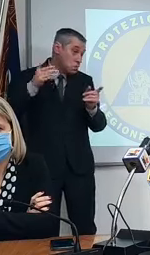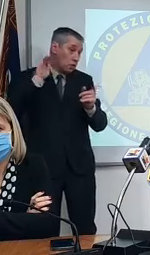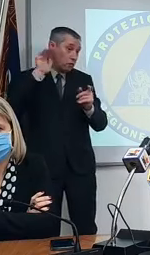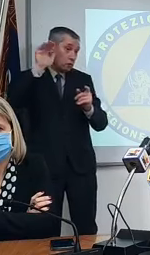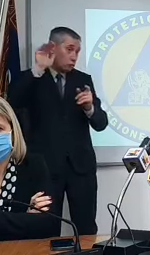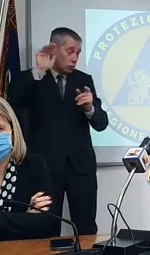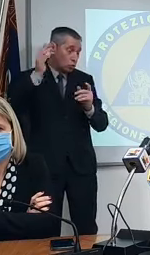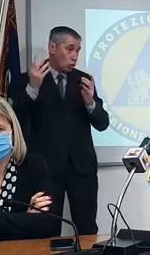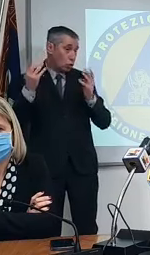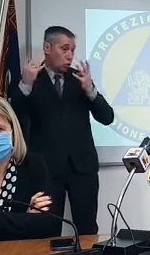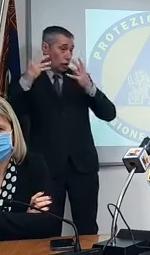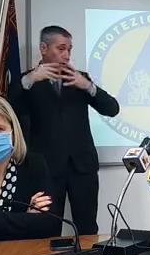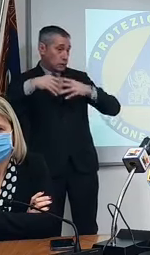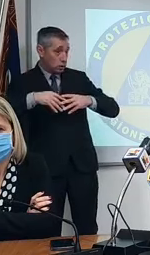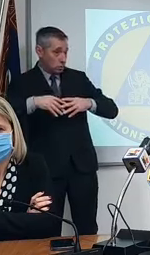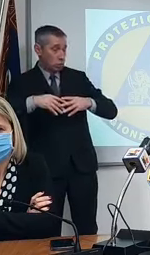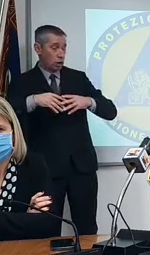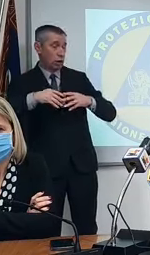'organizzazione